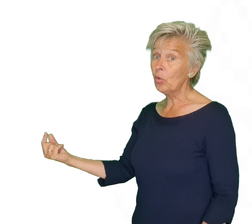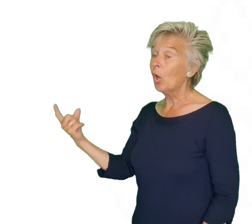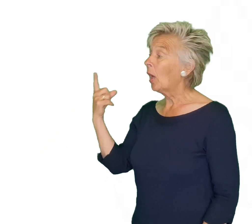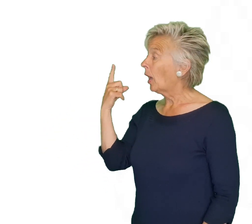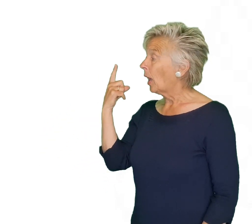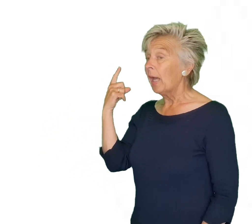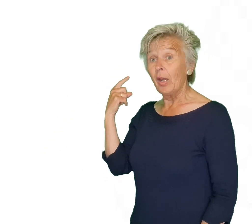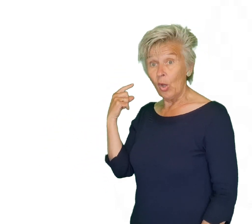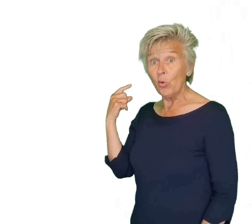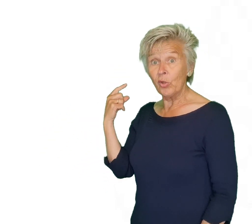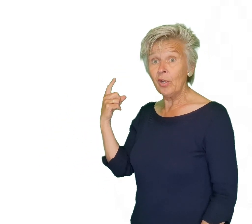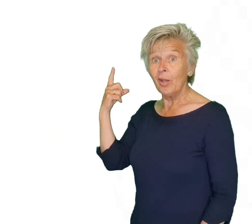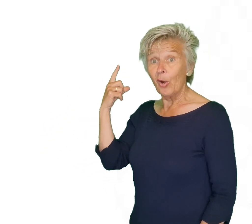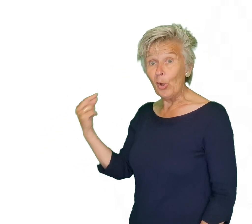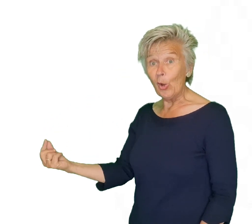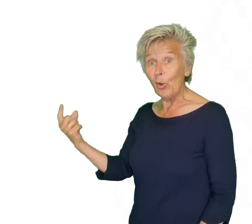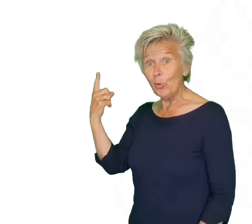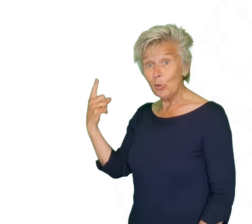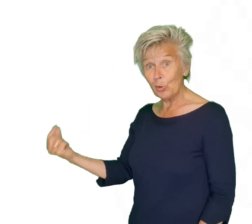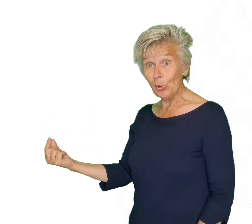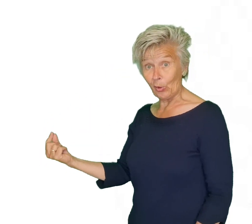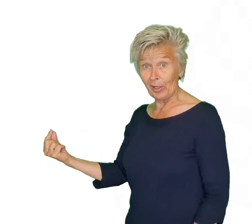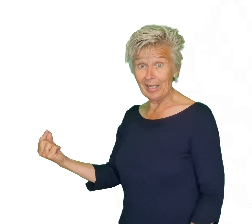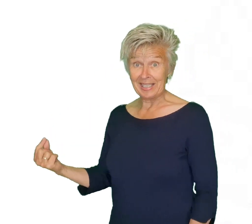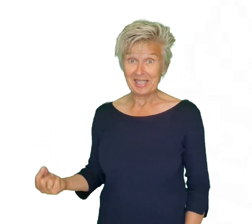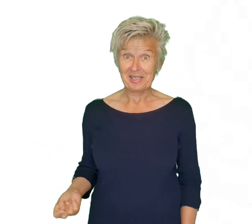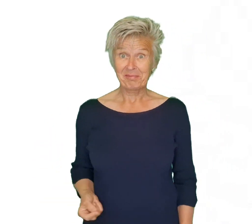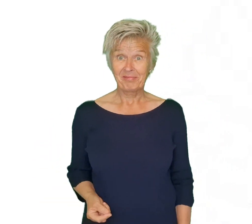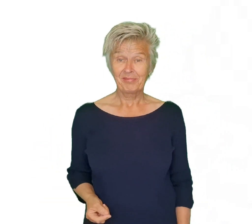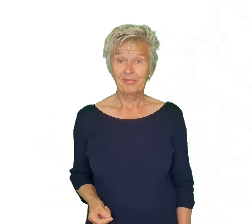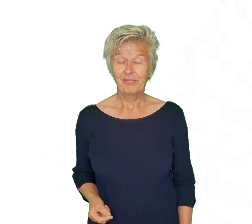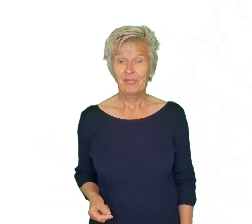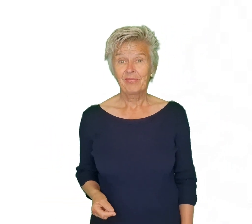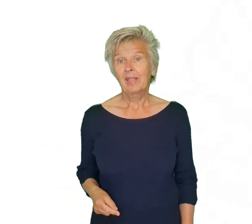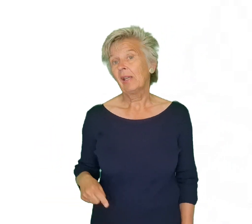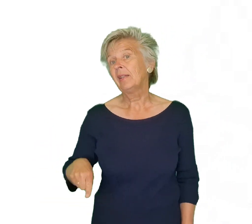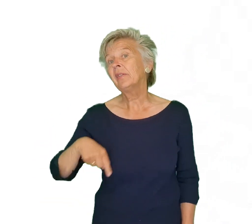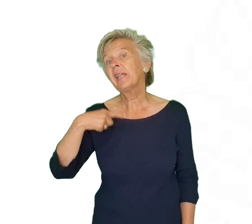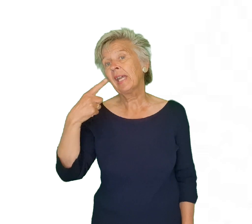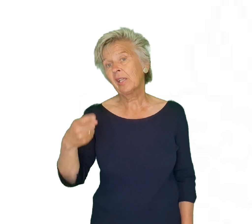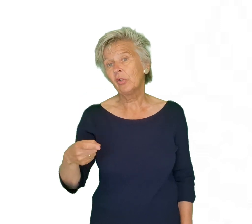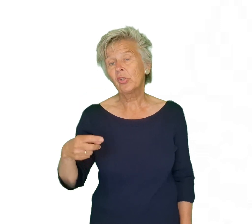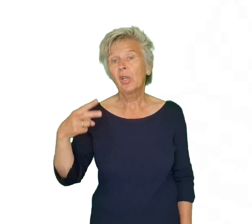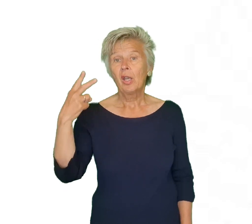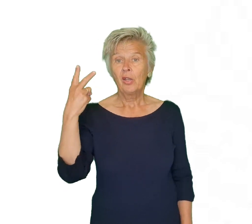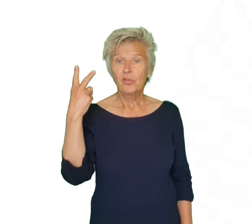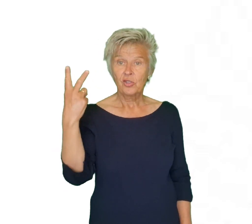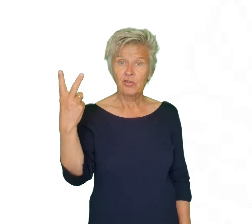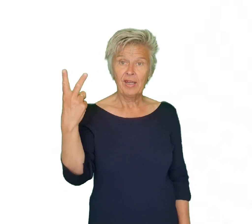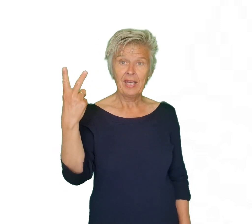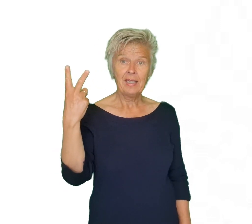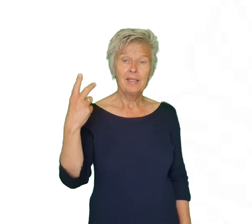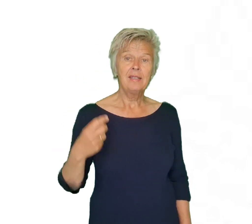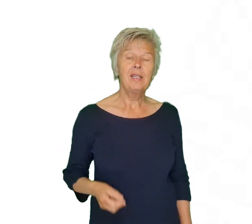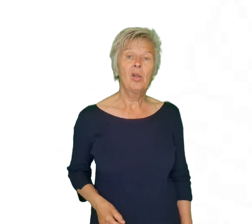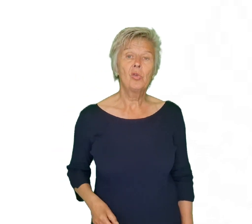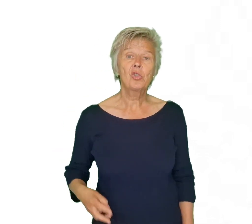Leuker Leuker Is Ja en dan krijg je dus Twee dino's